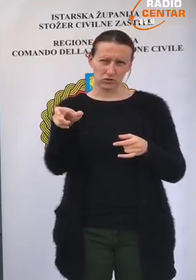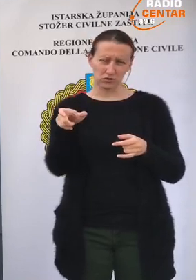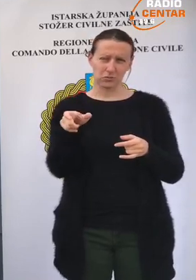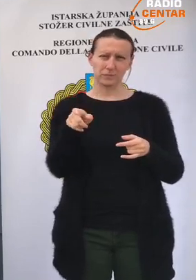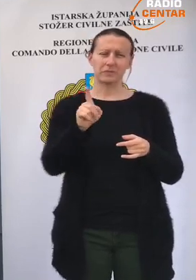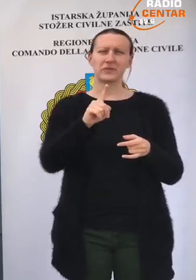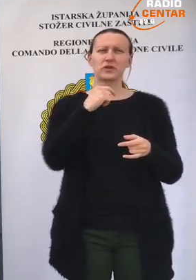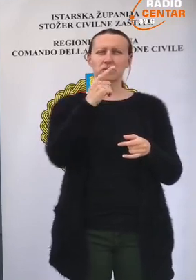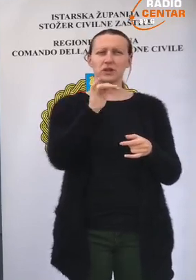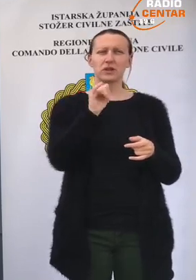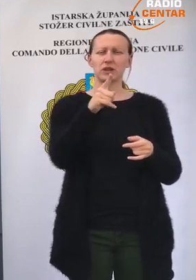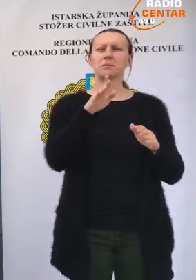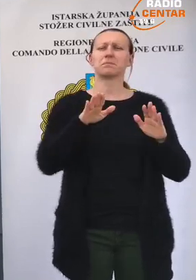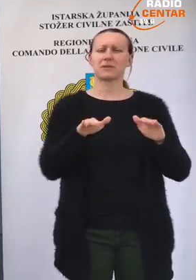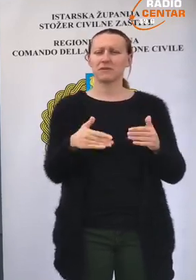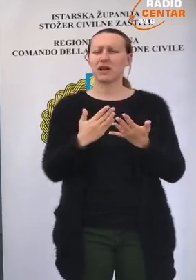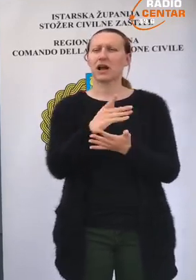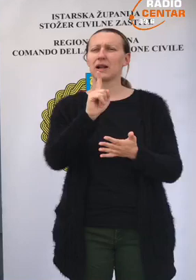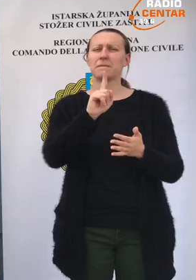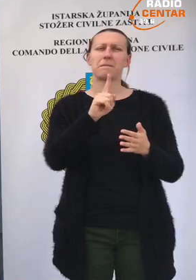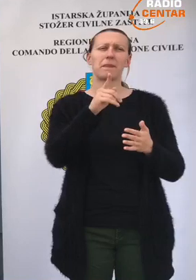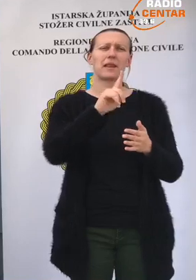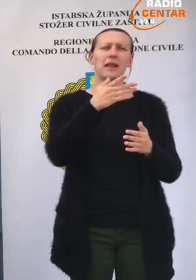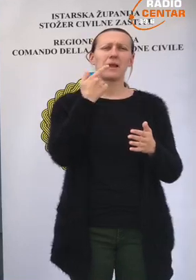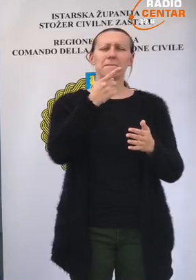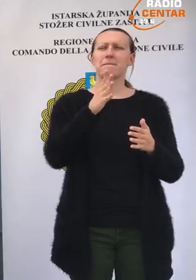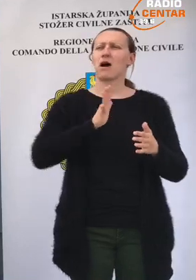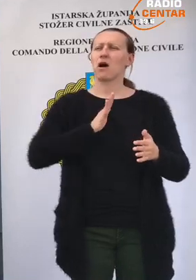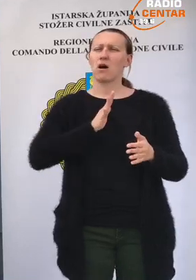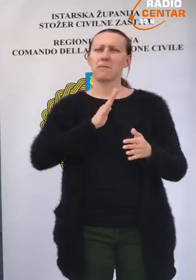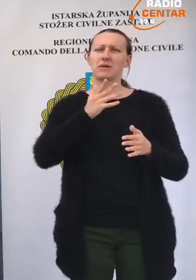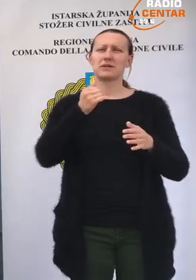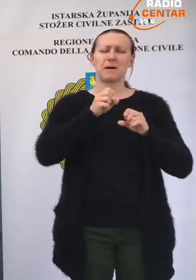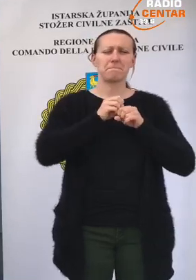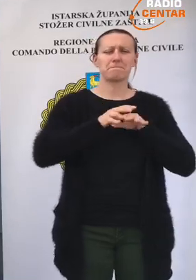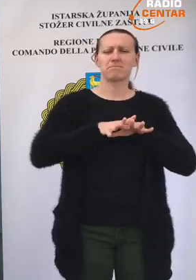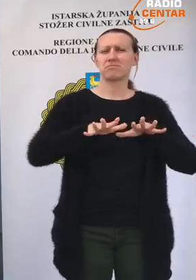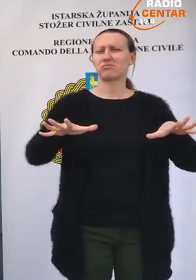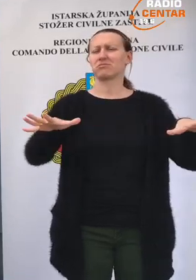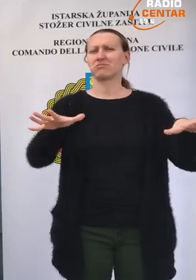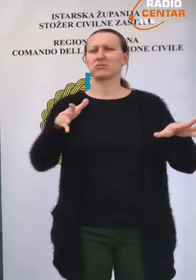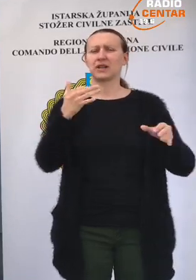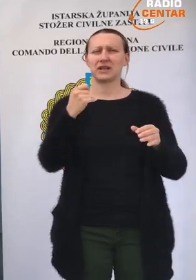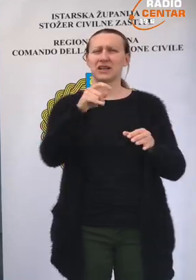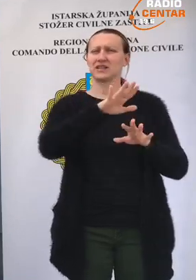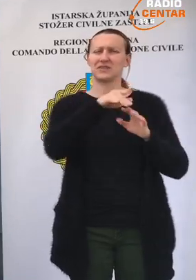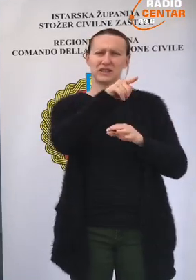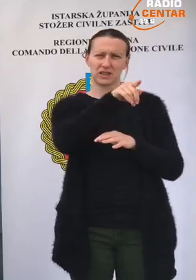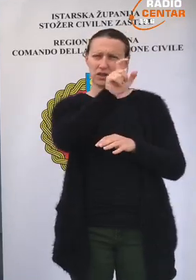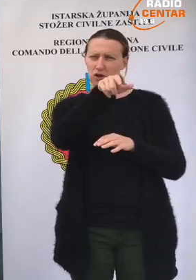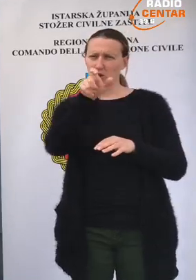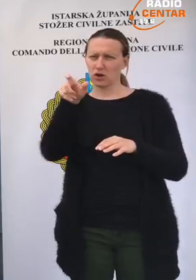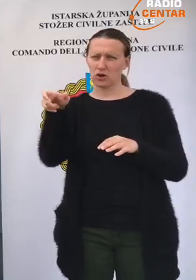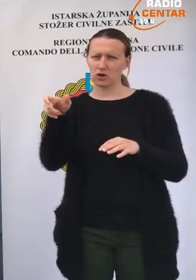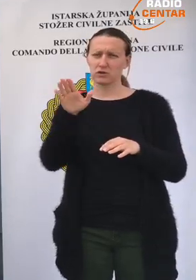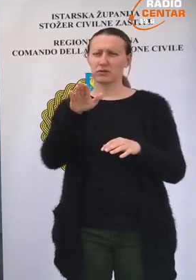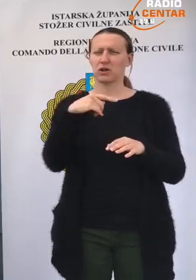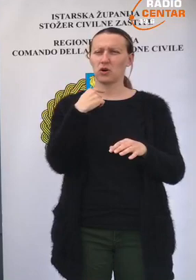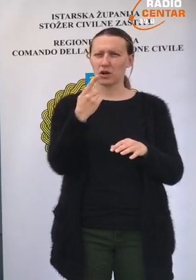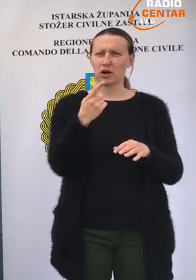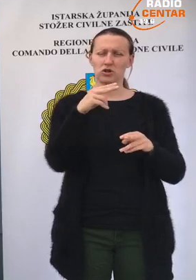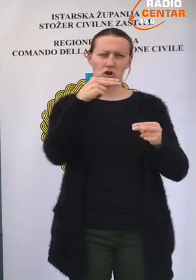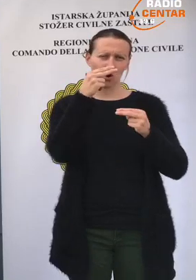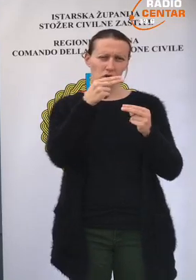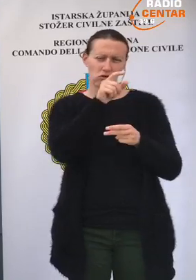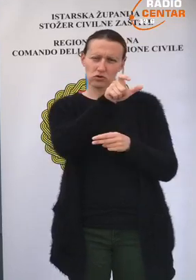neću reći da su prihvatljivi, ali ne predstavljaju rizik za opću populaciju, zato što su svi ti slučajevi, da tako